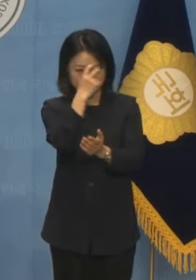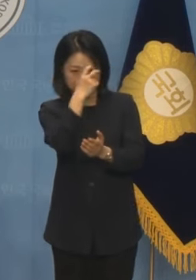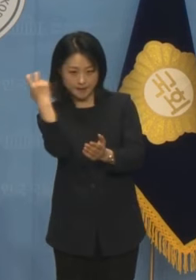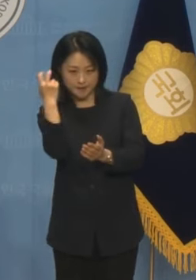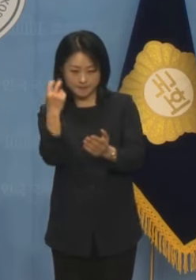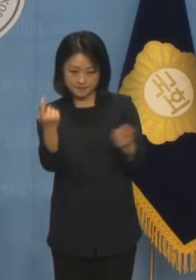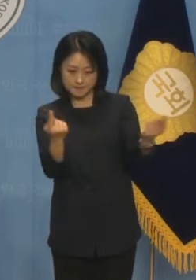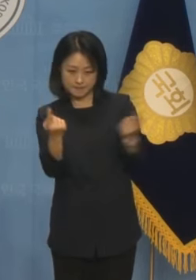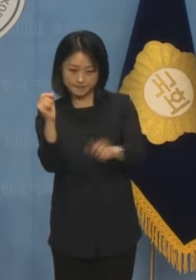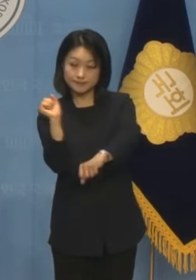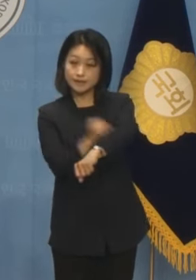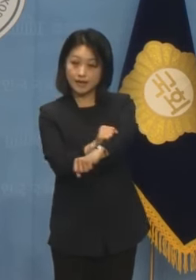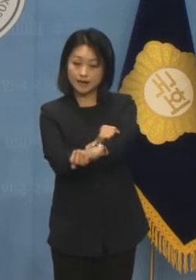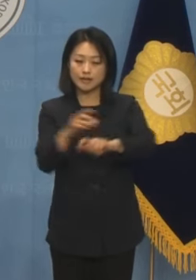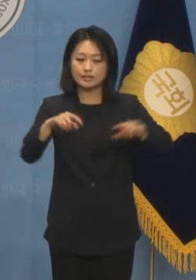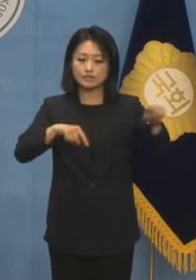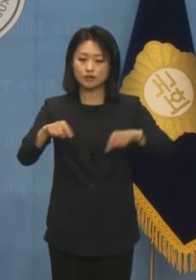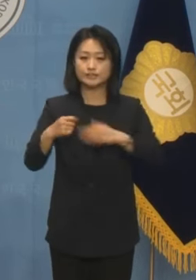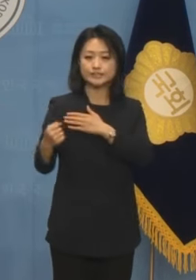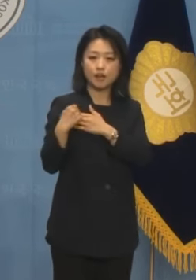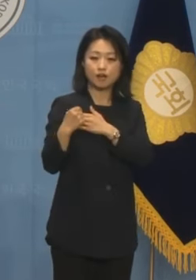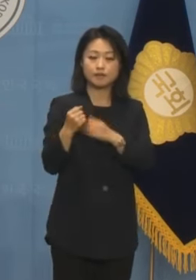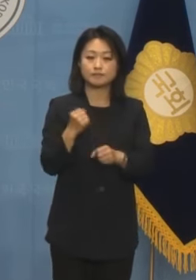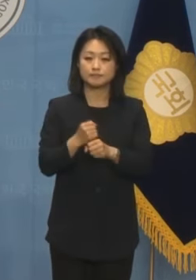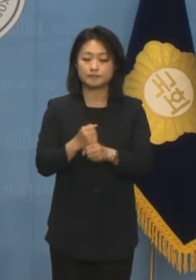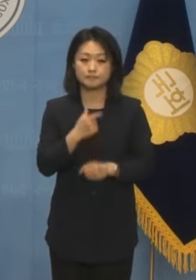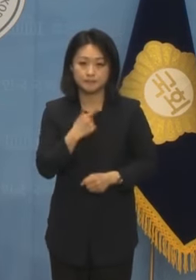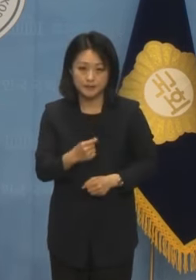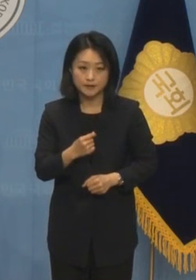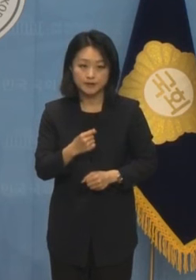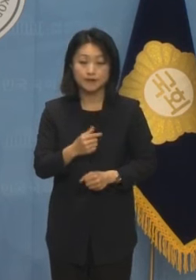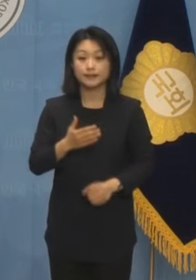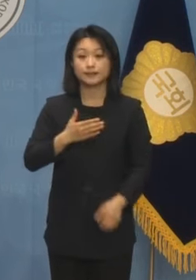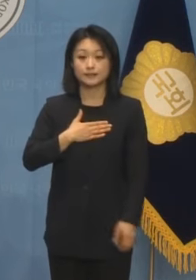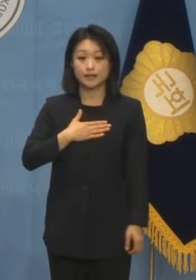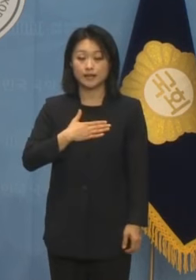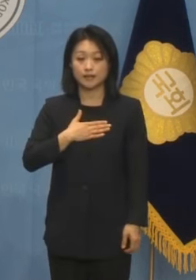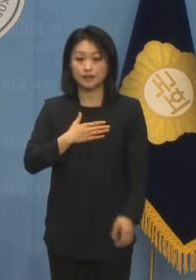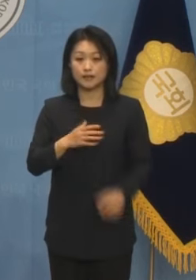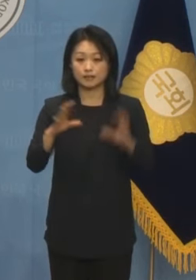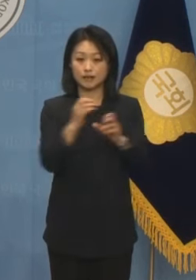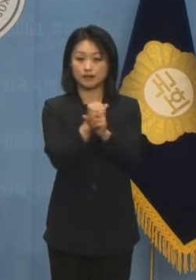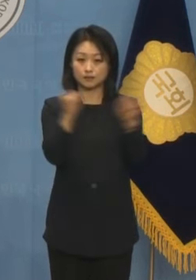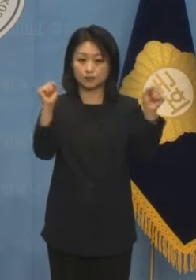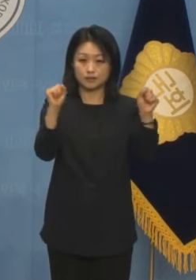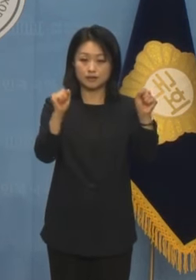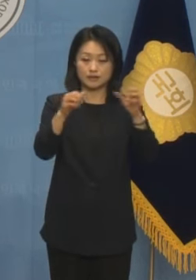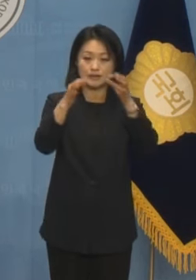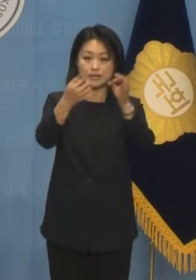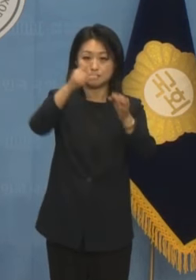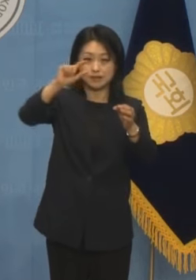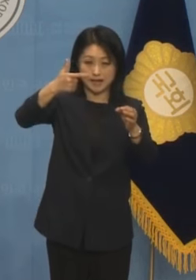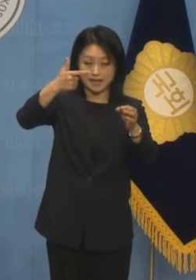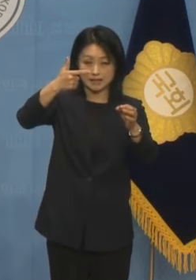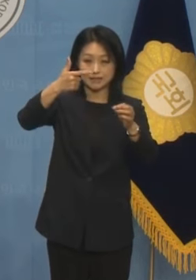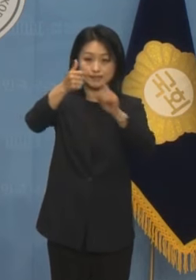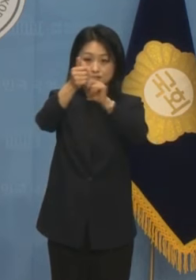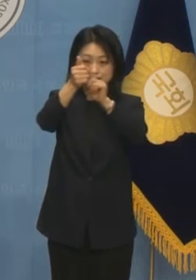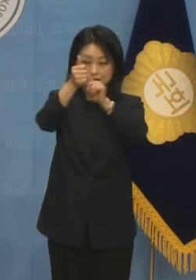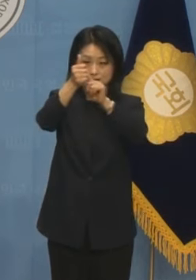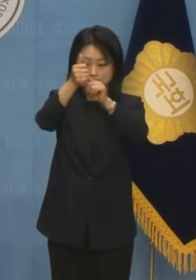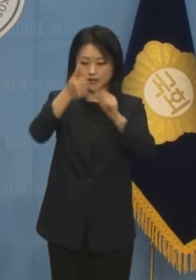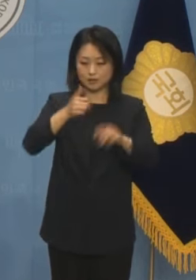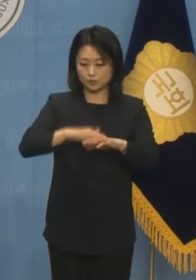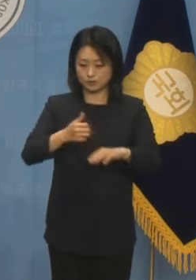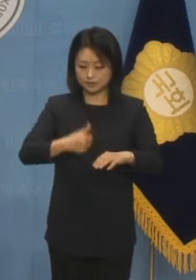운영을 주도해 나가는 정치력을 발휘하겠습니다. 저는 독립투사 김한 선생의 외손자이며 홍범도